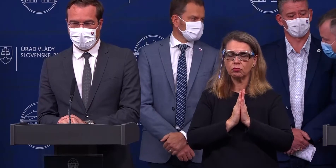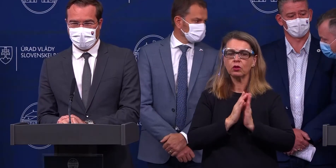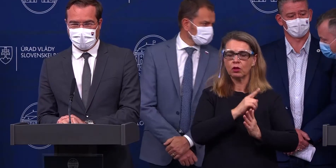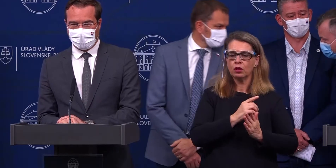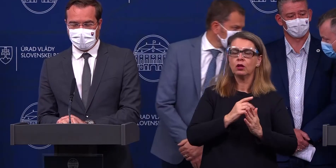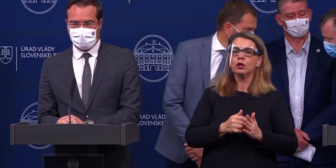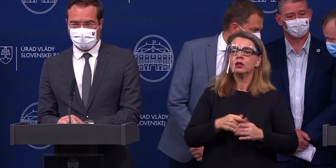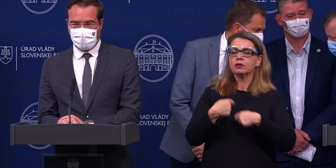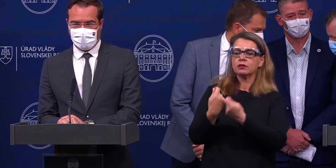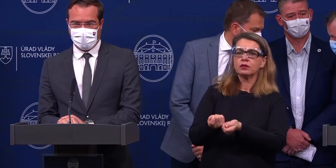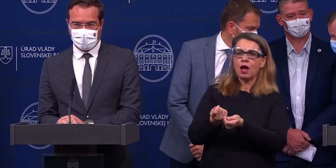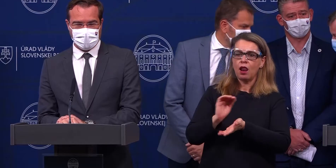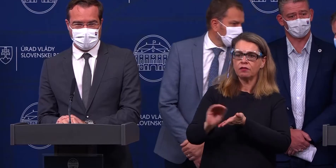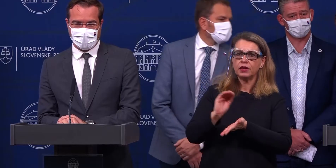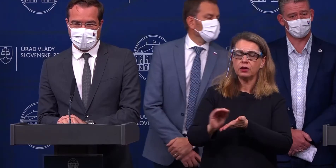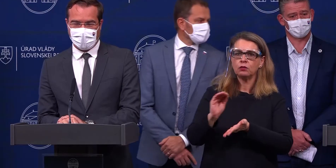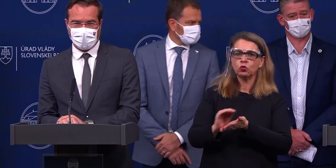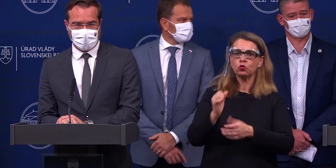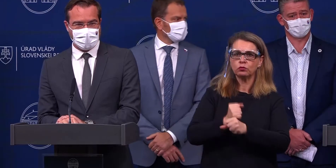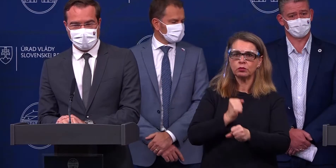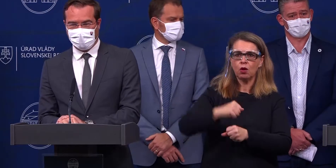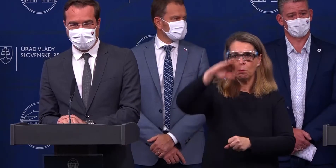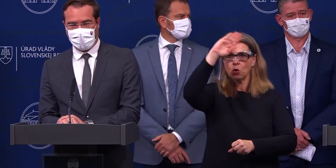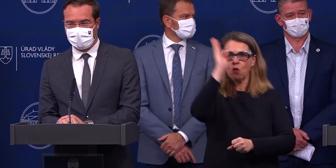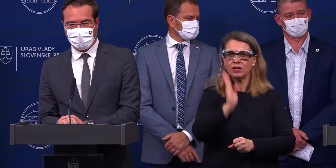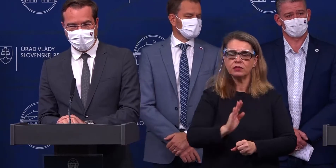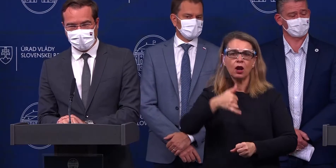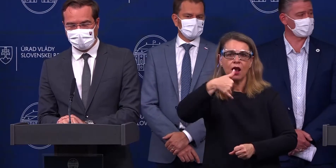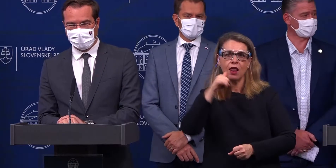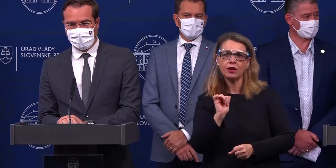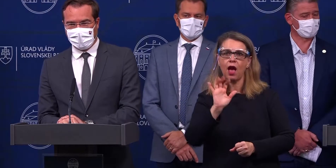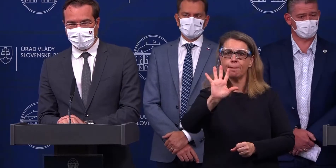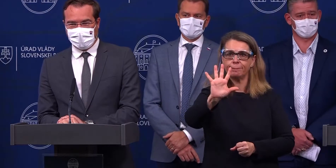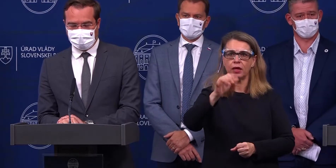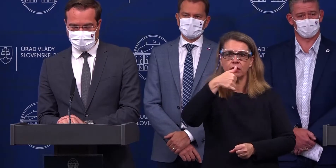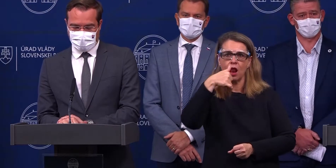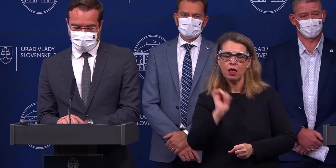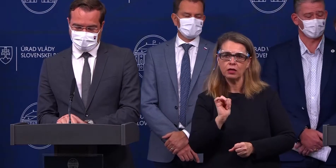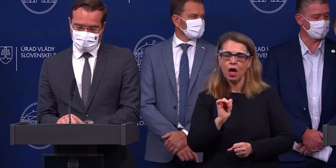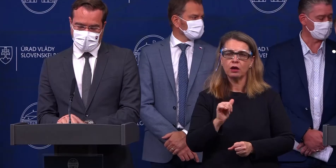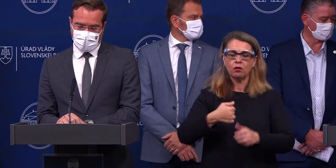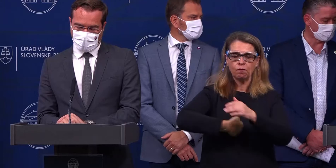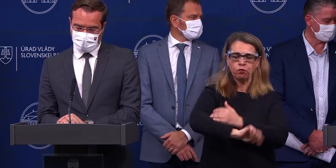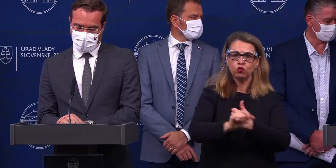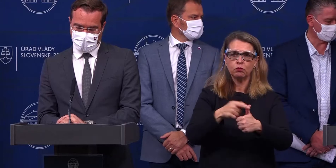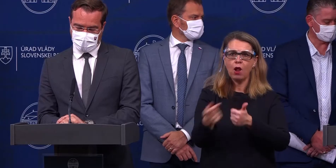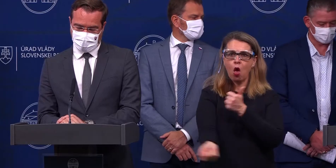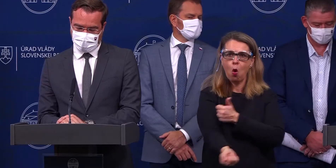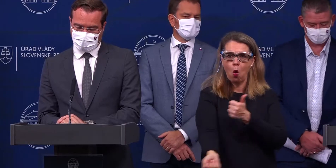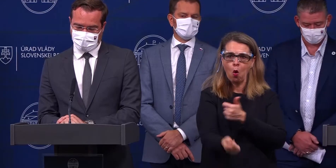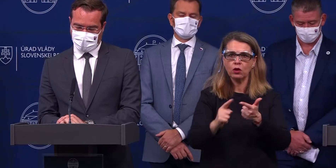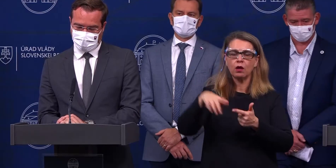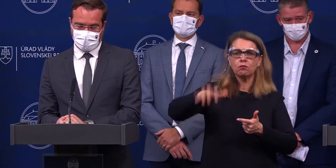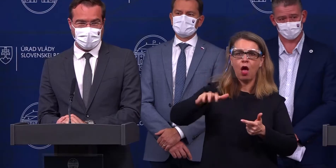udelil výnimku na organizovanie profesionálnych piatich lík. To znamená futbal, hokej,